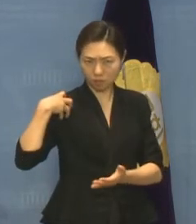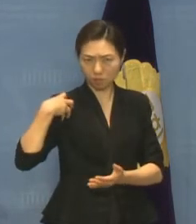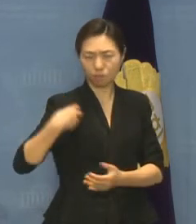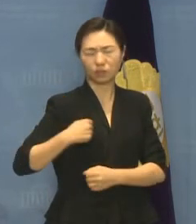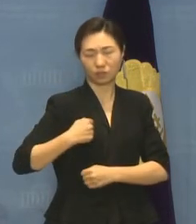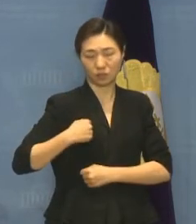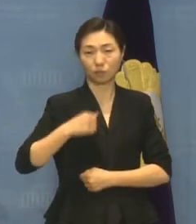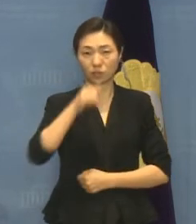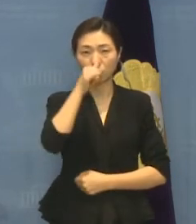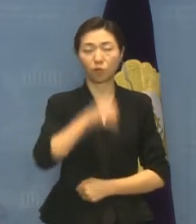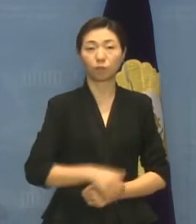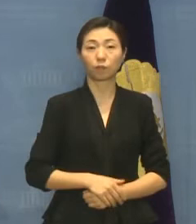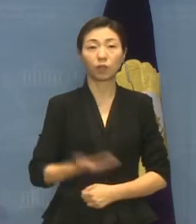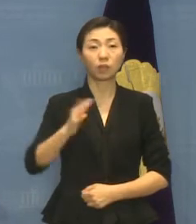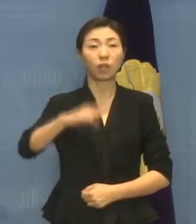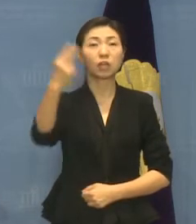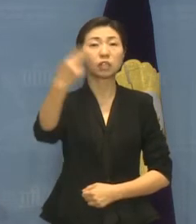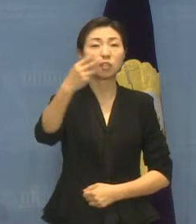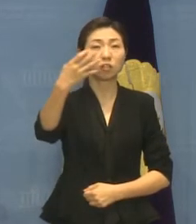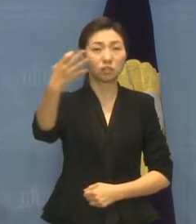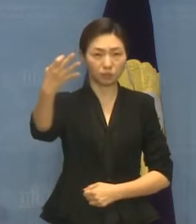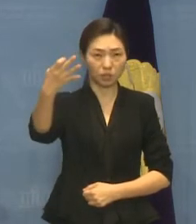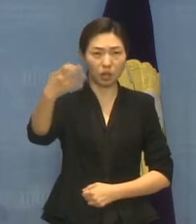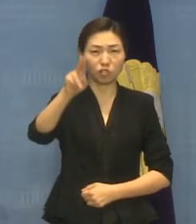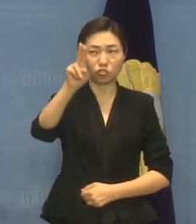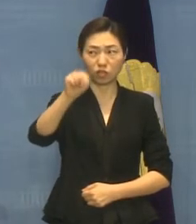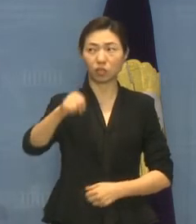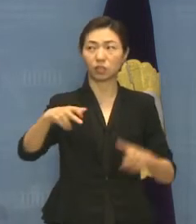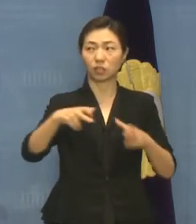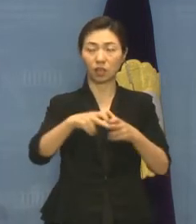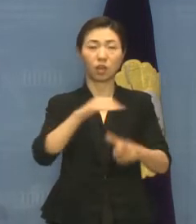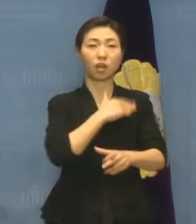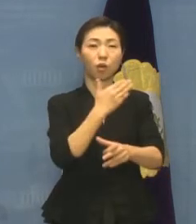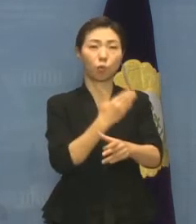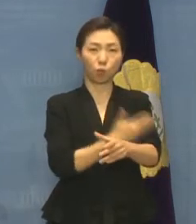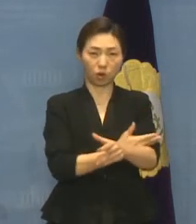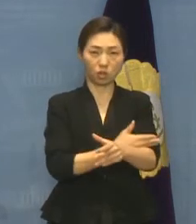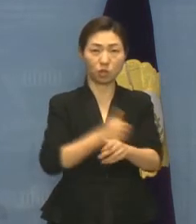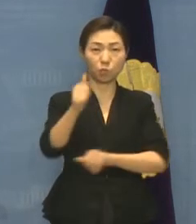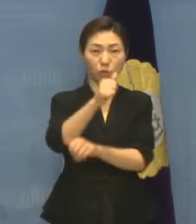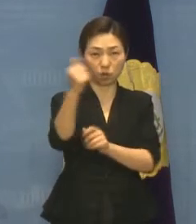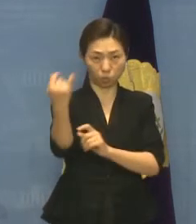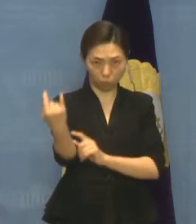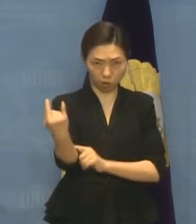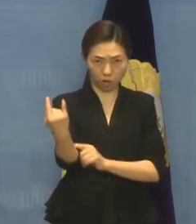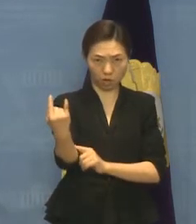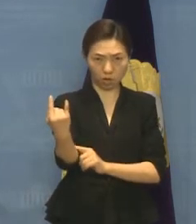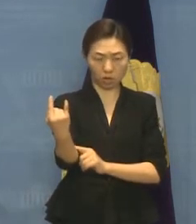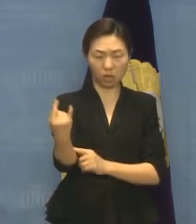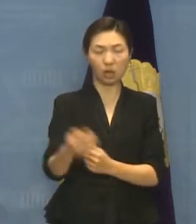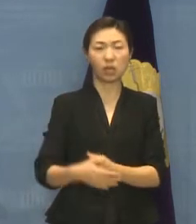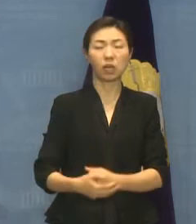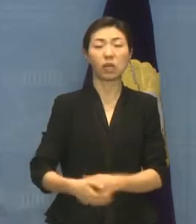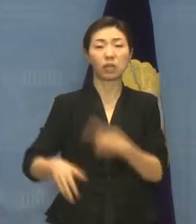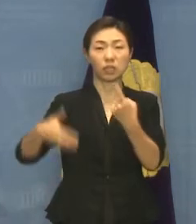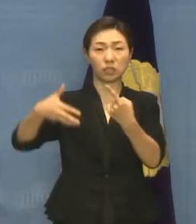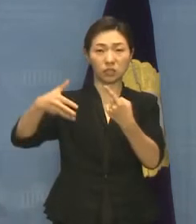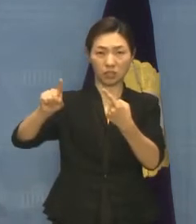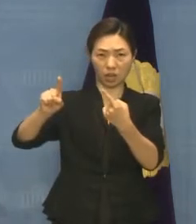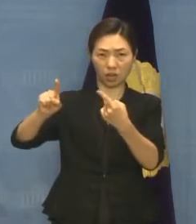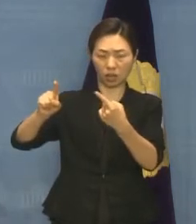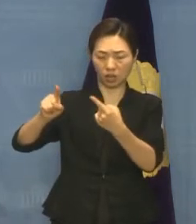우리나라는 지난 2014년 유엔장애인권리위원회의 1차 최종견회가 나온